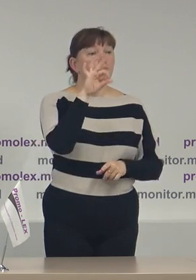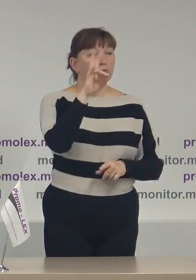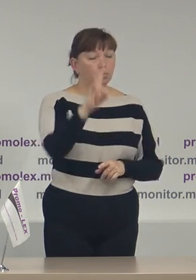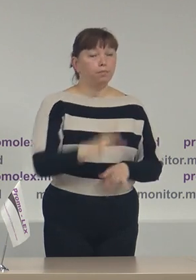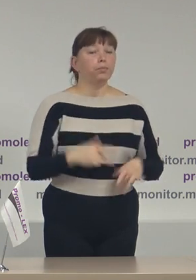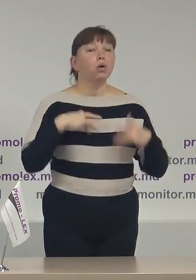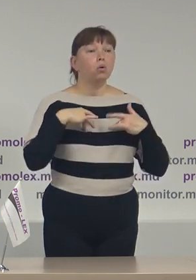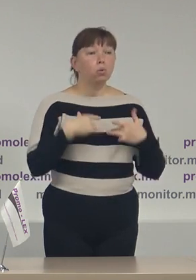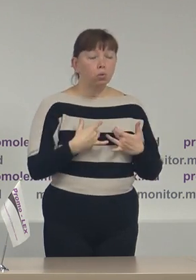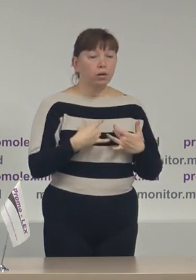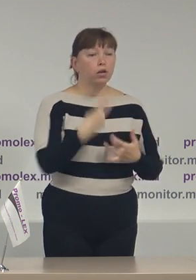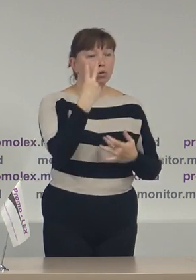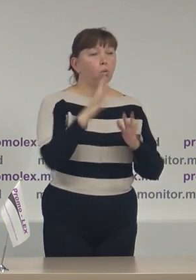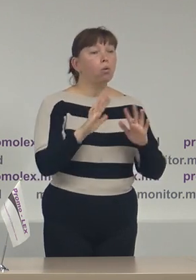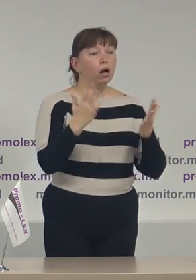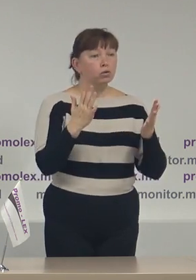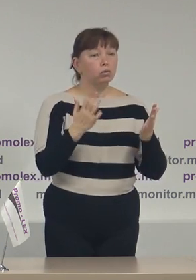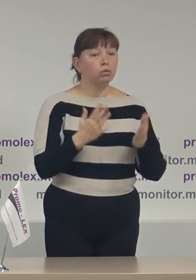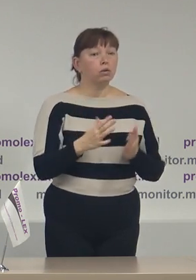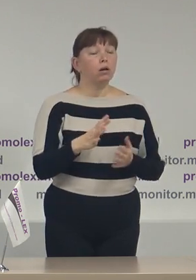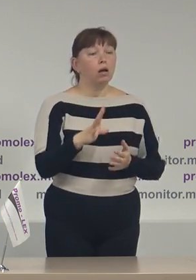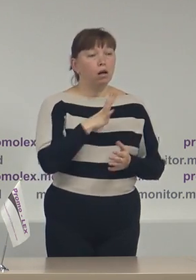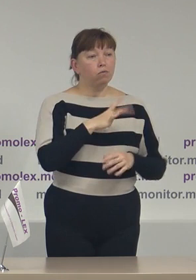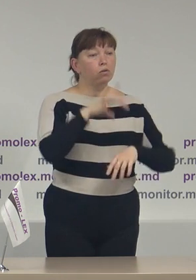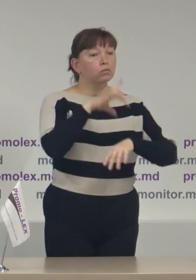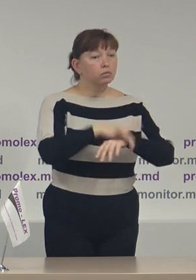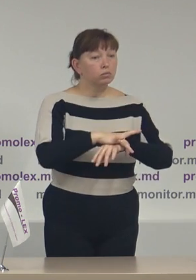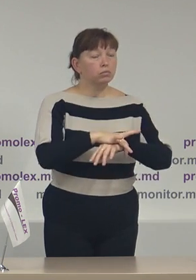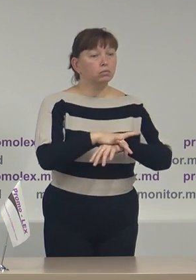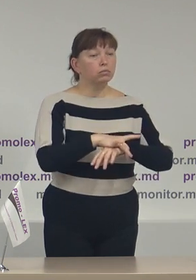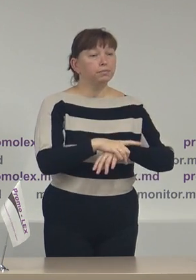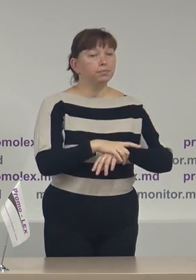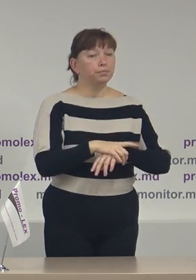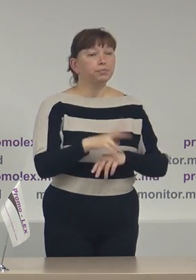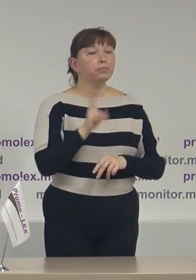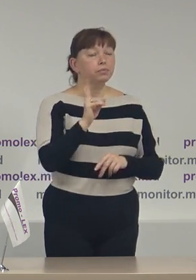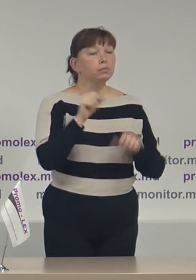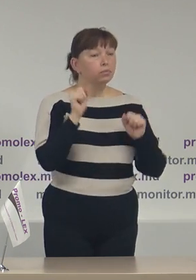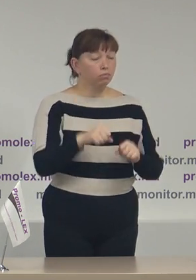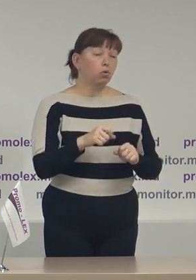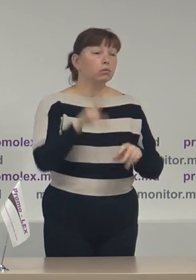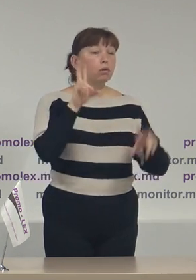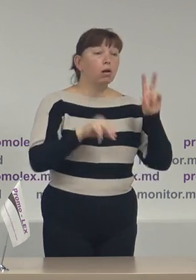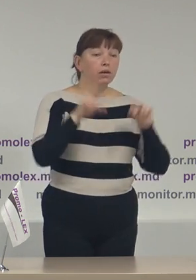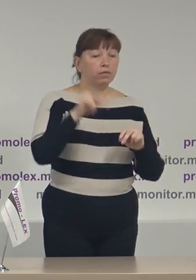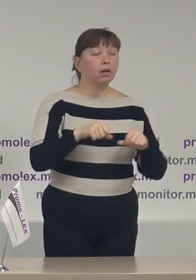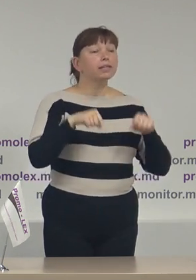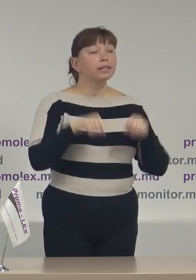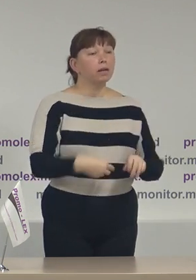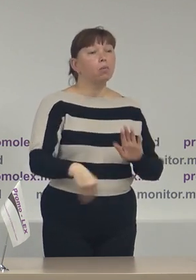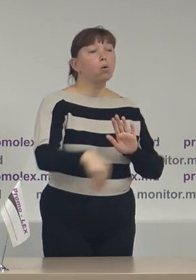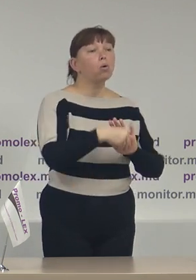Cu regret 2 cazuri atestate de observătorii noștri care pot fi calificate drept